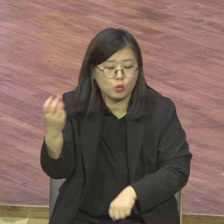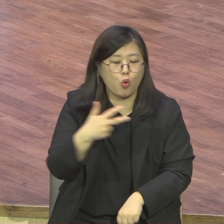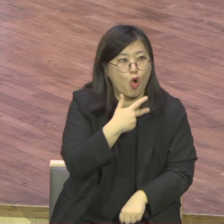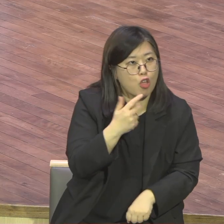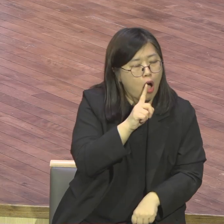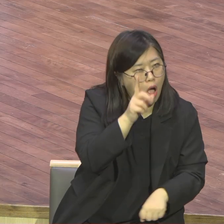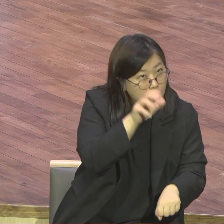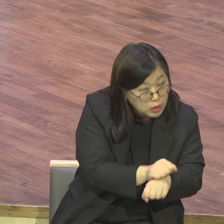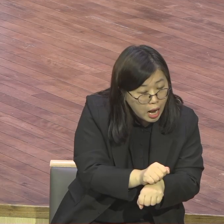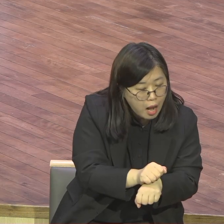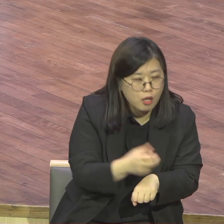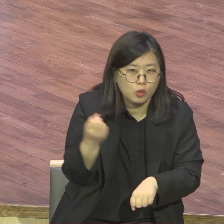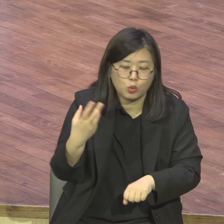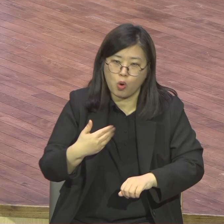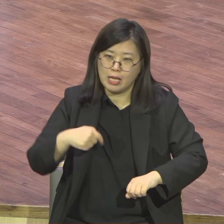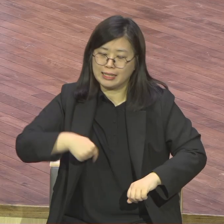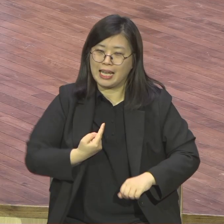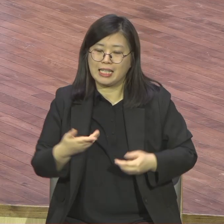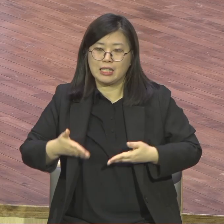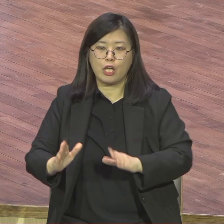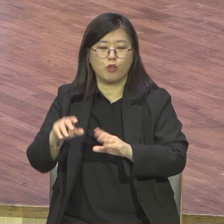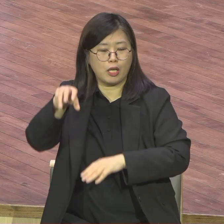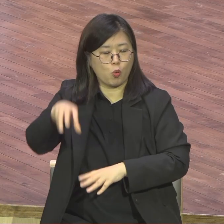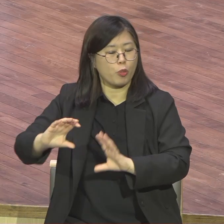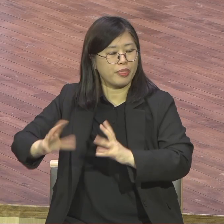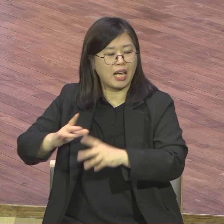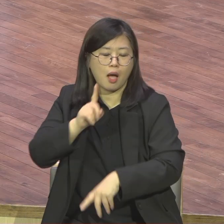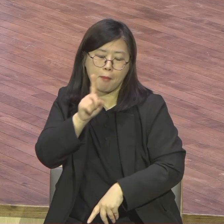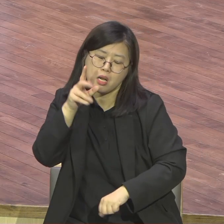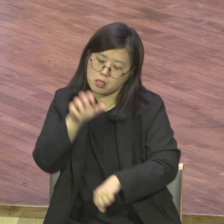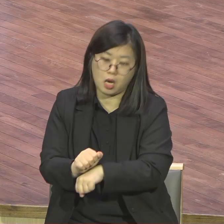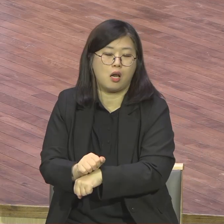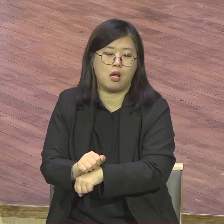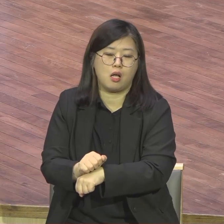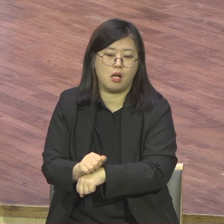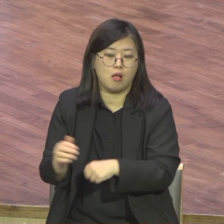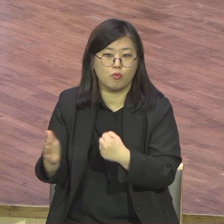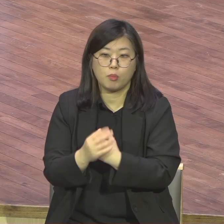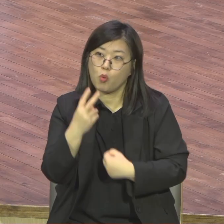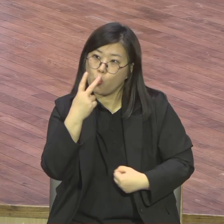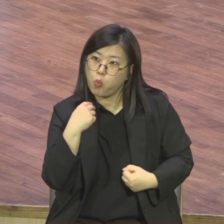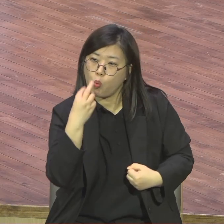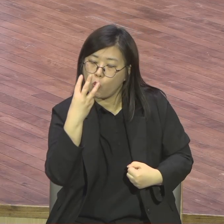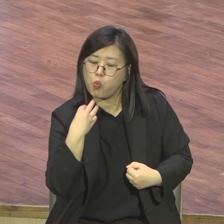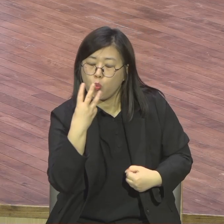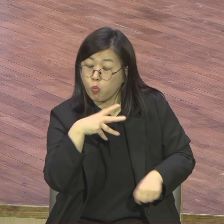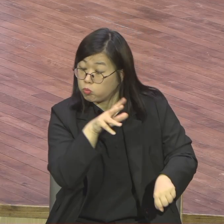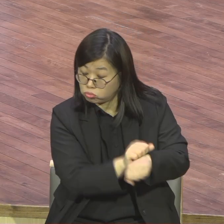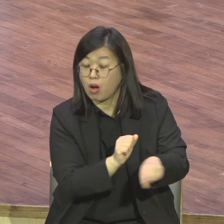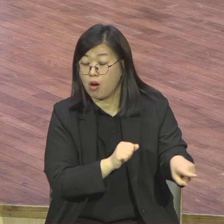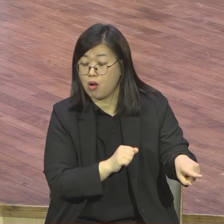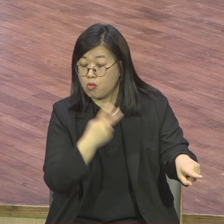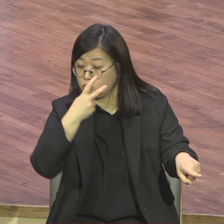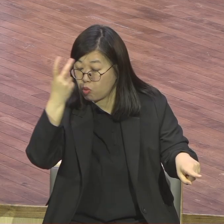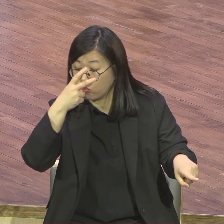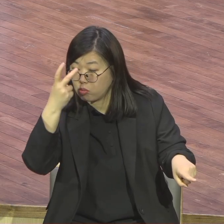자랐던 곳에 보내서 성교할 수 있도록 어 이게 뭐 언어 배우고 문화 배우고